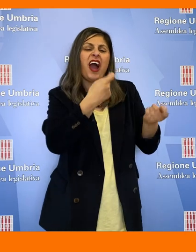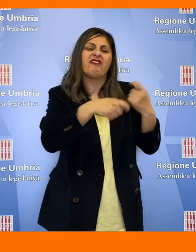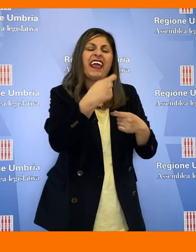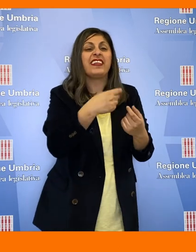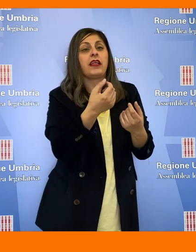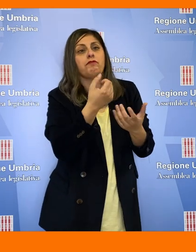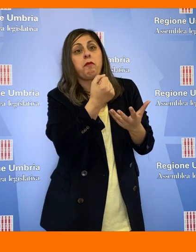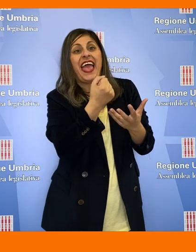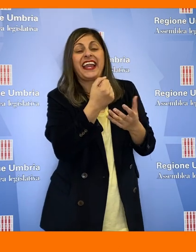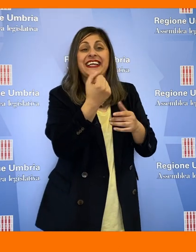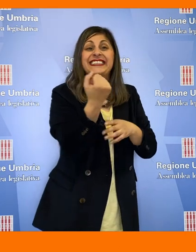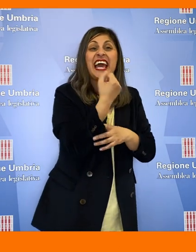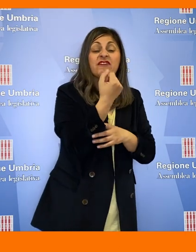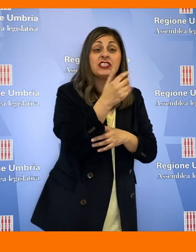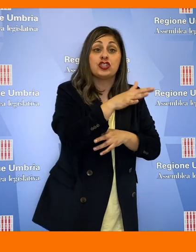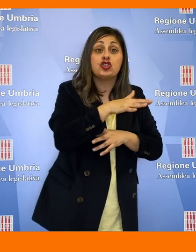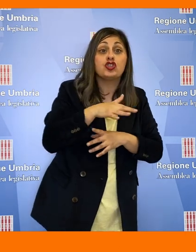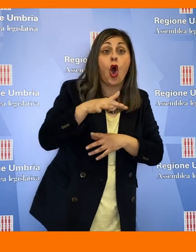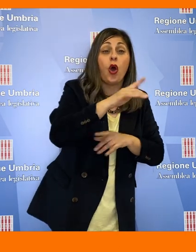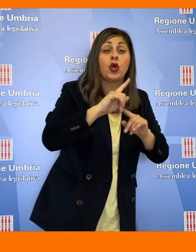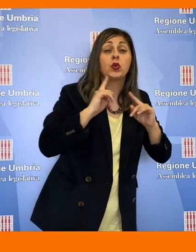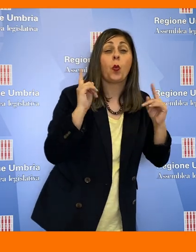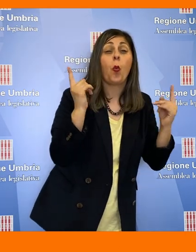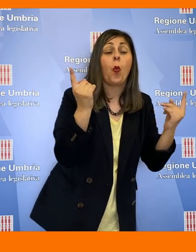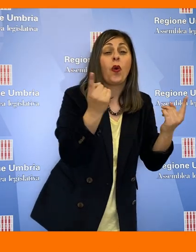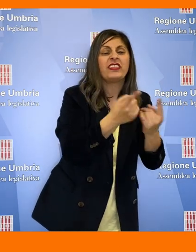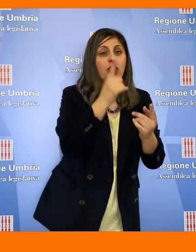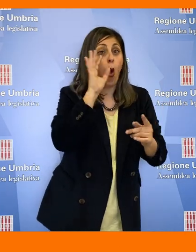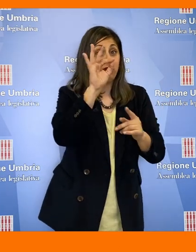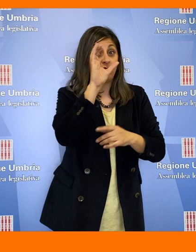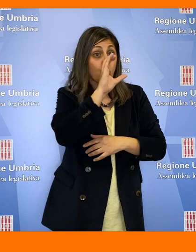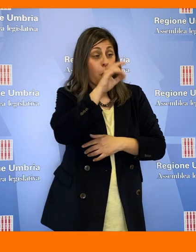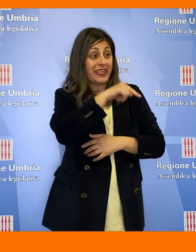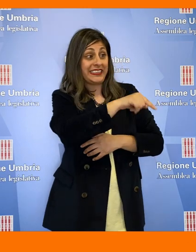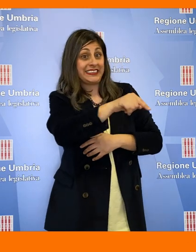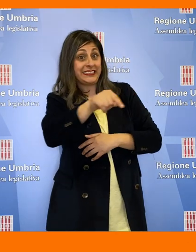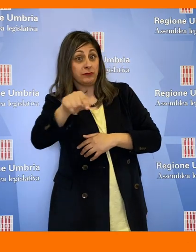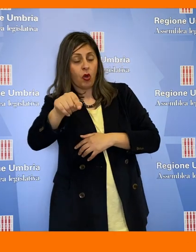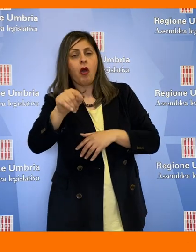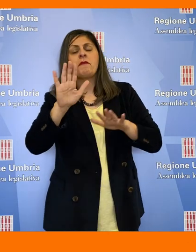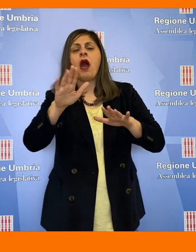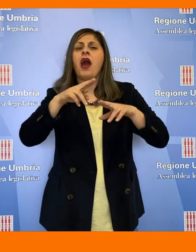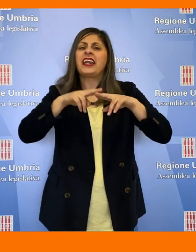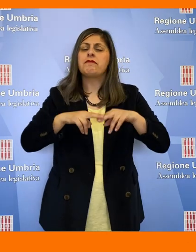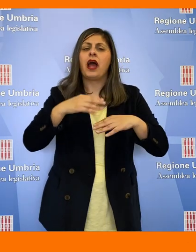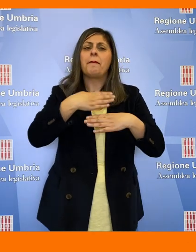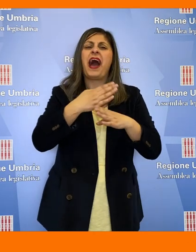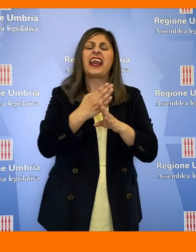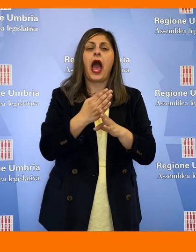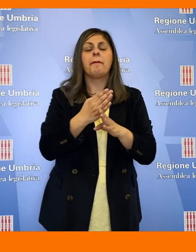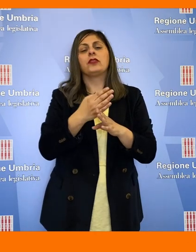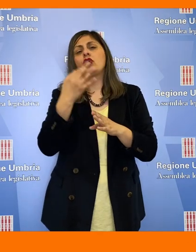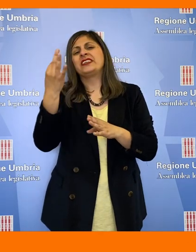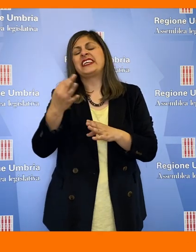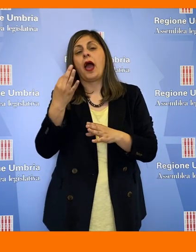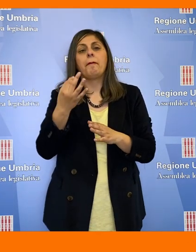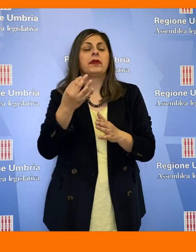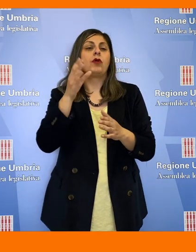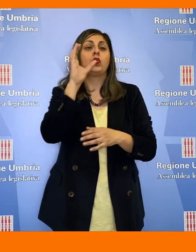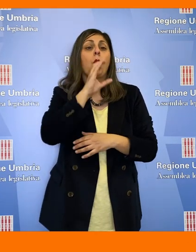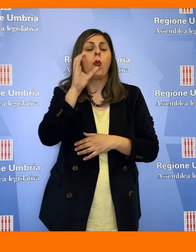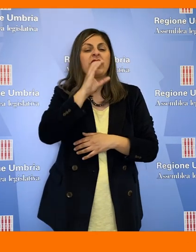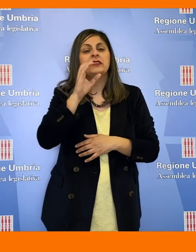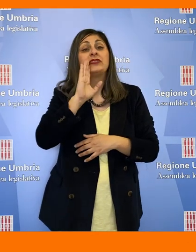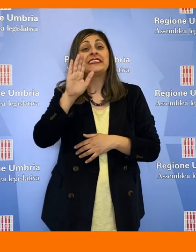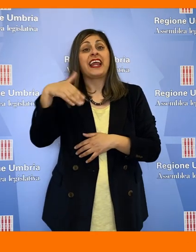vendita di beni e servizi svolte nelle zone A di tutti i comuni a vocazione turistica, fermo restando il parametro del rapporto delle